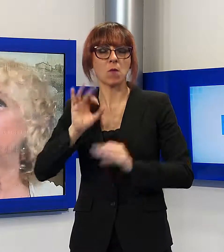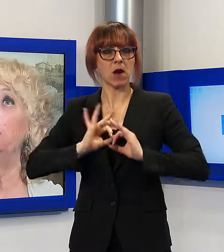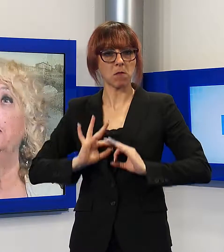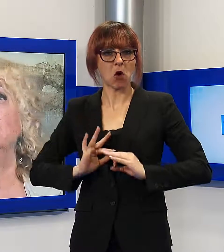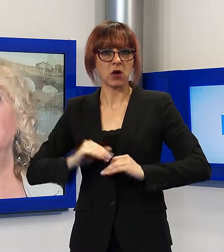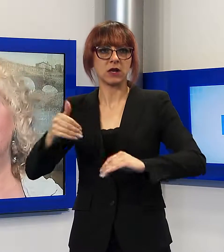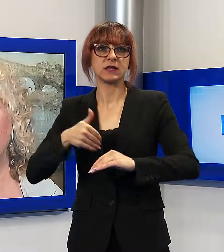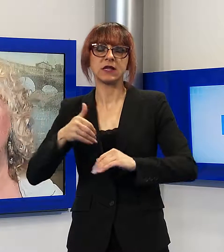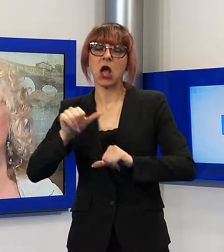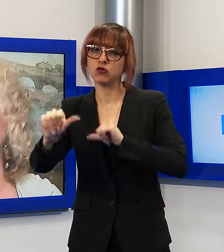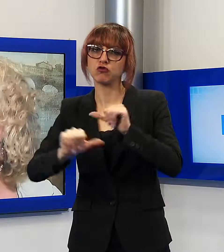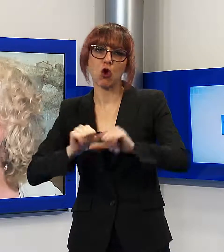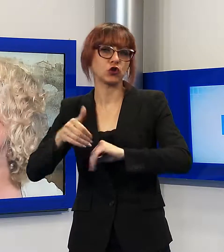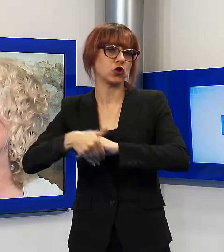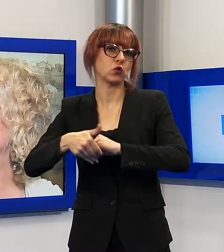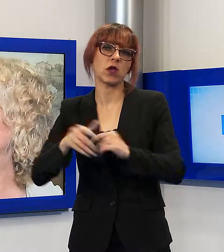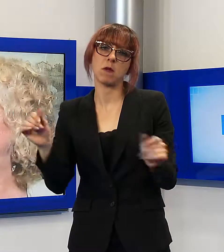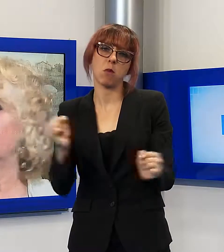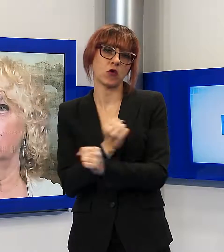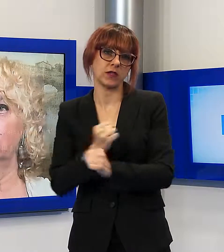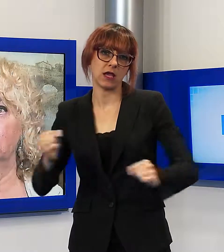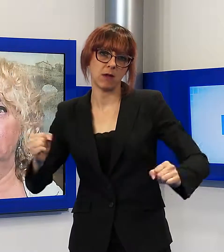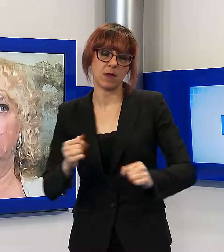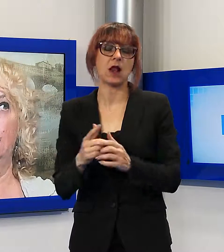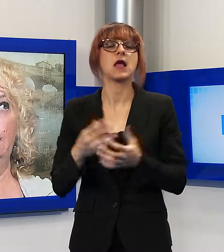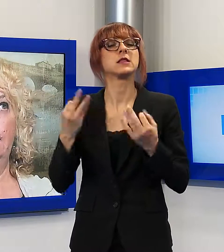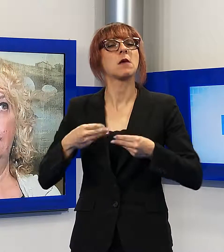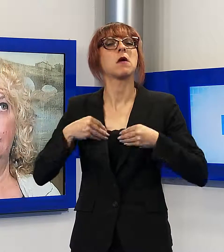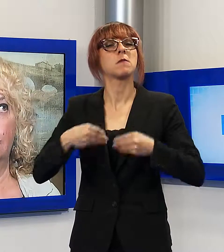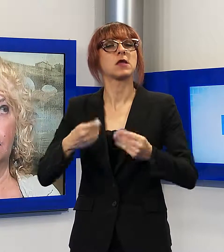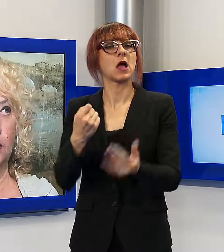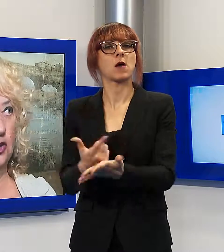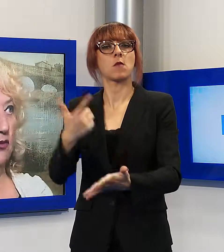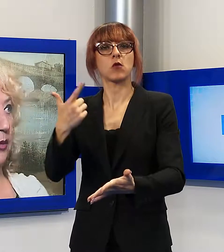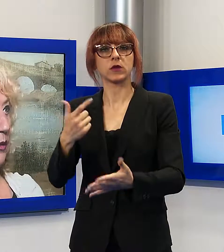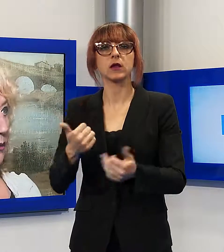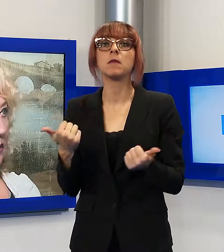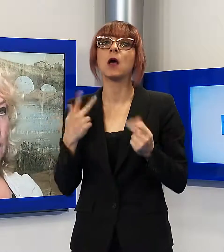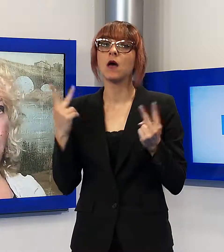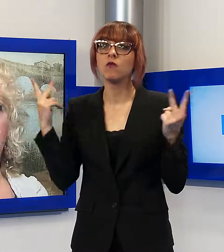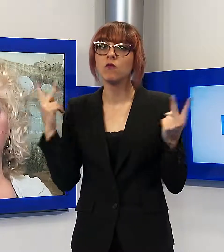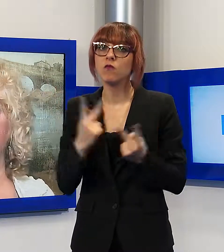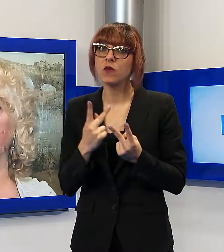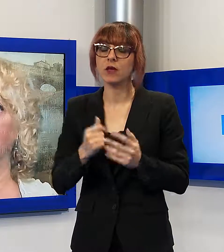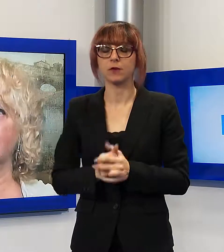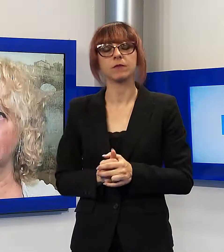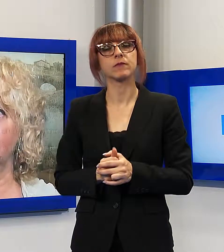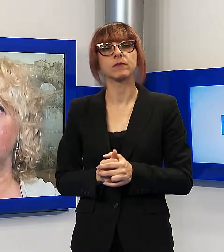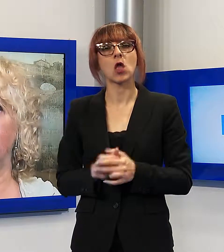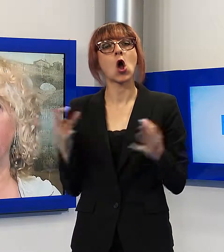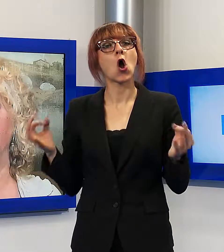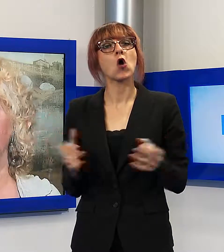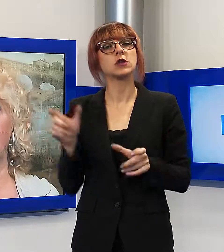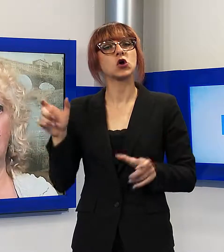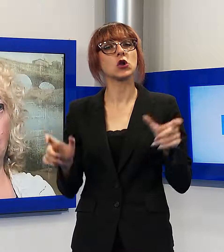sempre e comunque intensa nei limiti delle nostre possibilità. Come dicevo però, avere delle segnalazioni